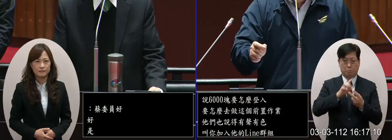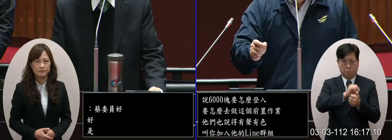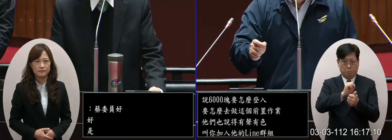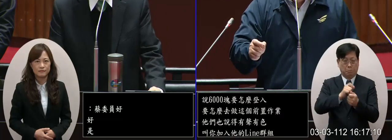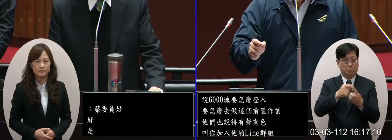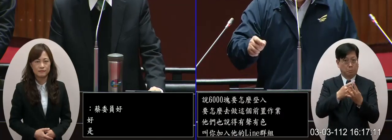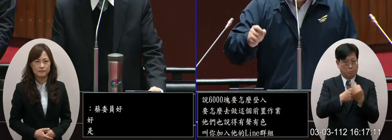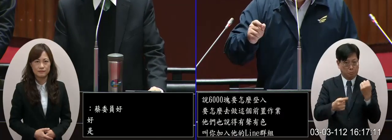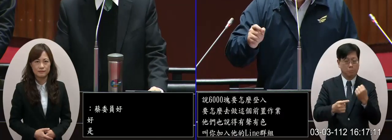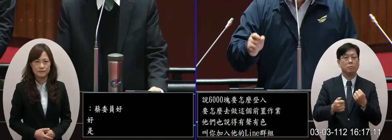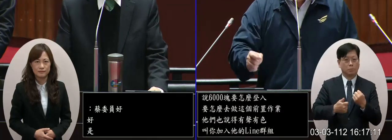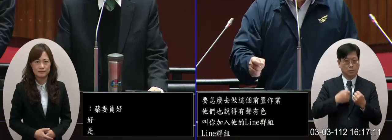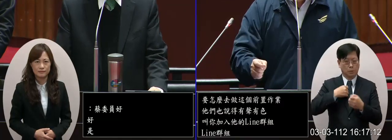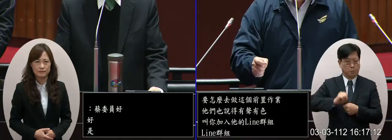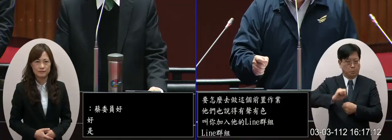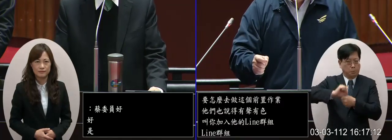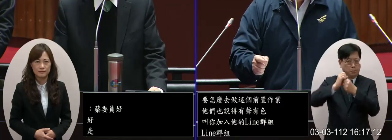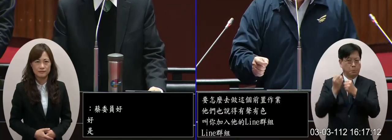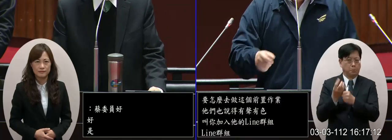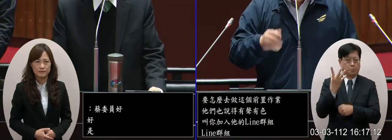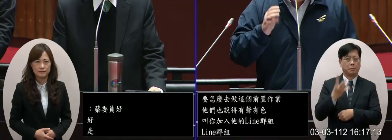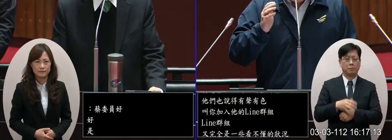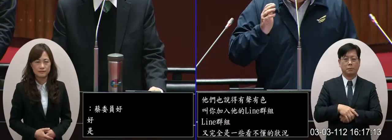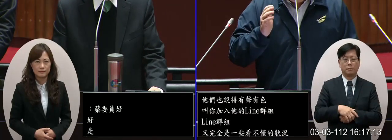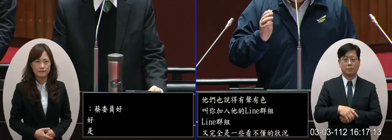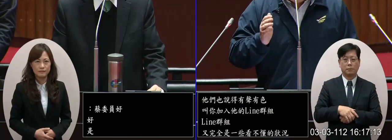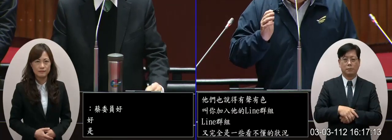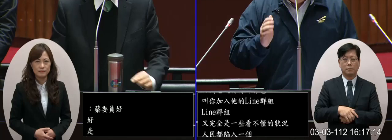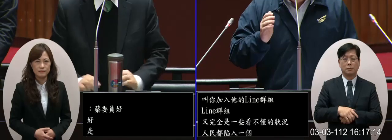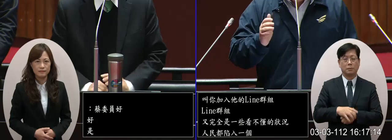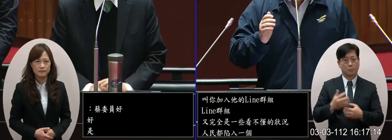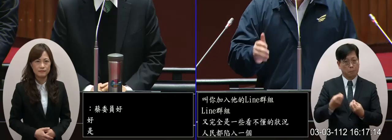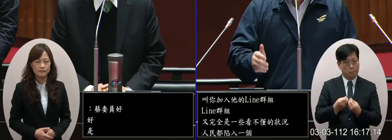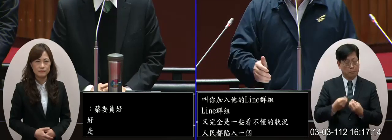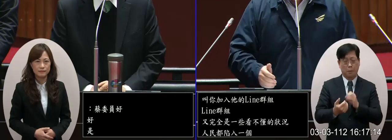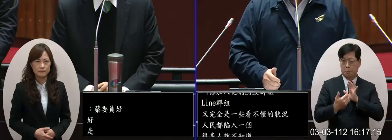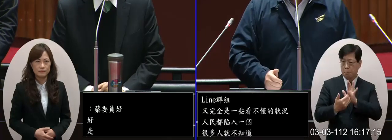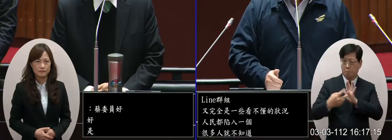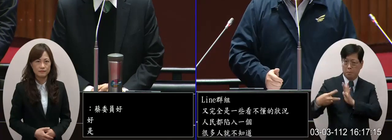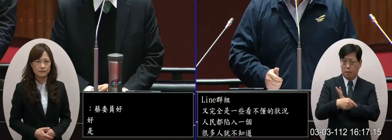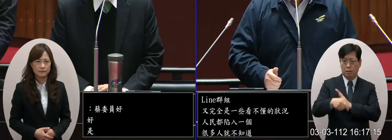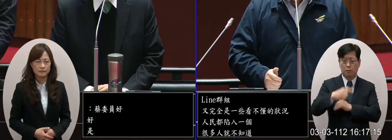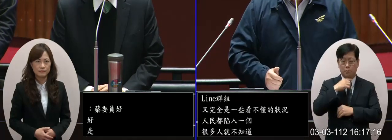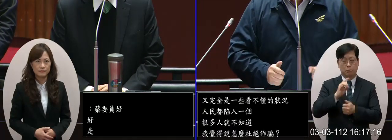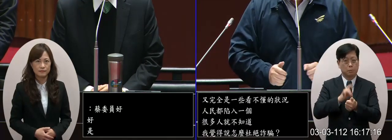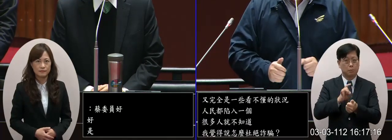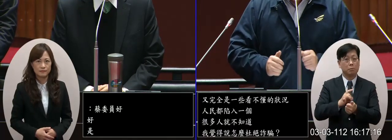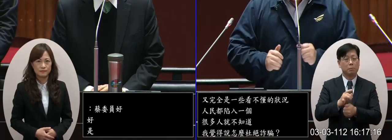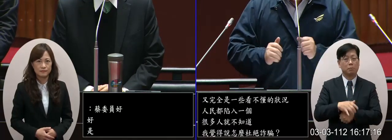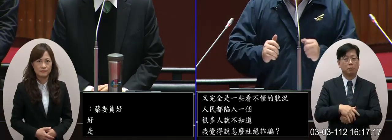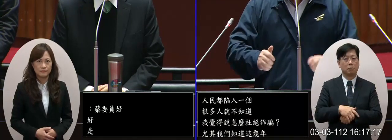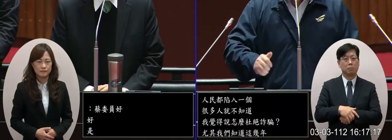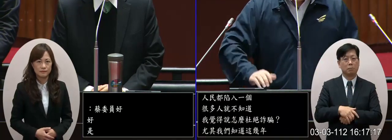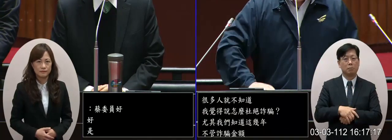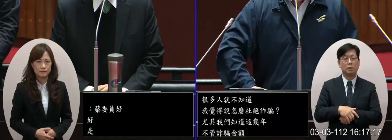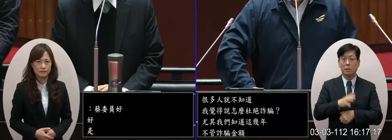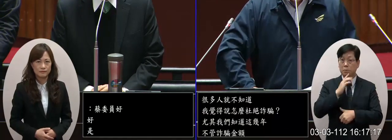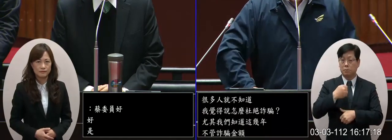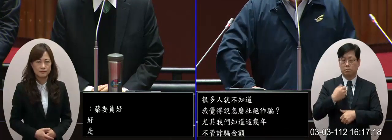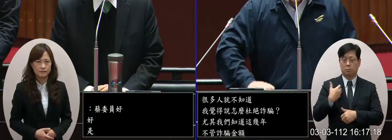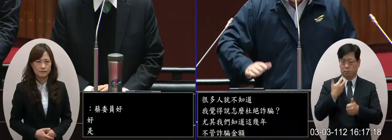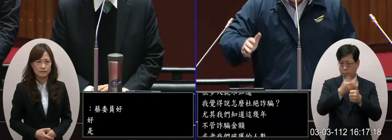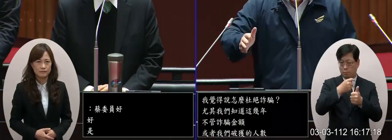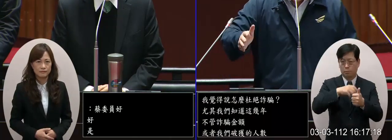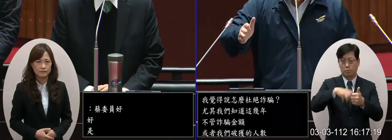獲的人數都是逐年的攀高所以這怎麼杜絕詐騙這件事我感覺是不是有勞